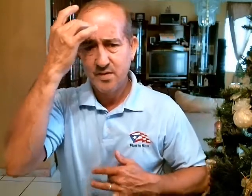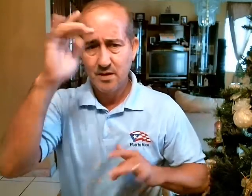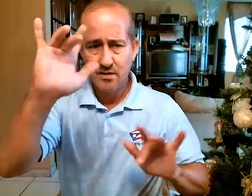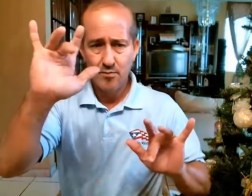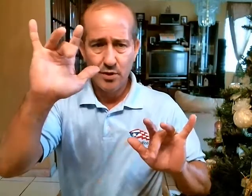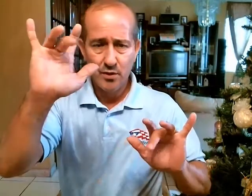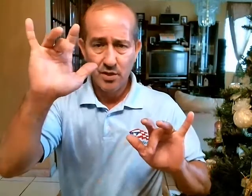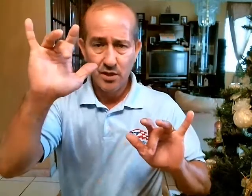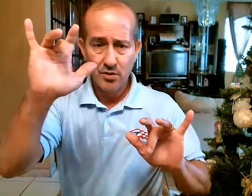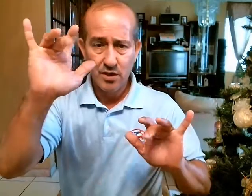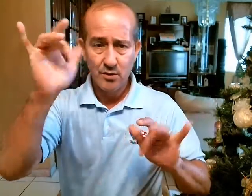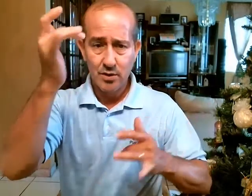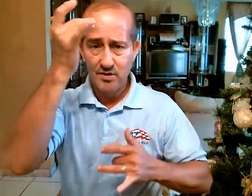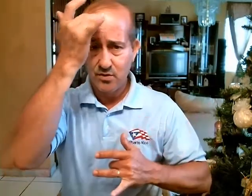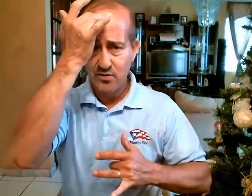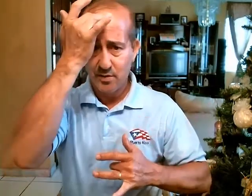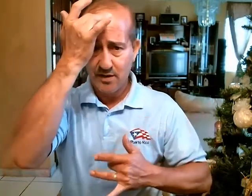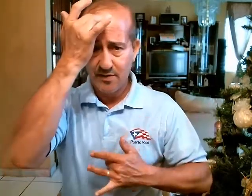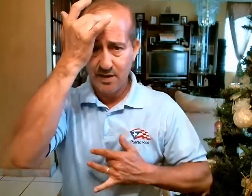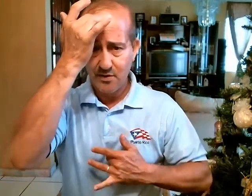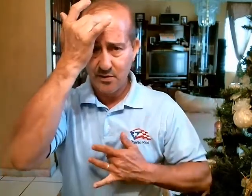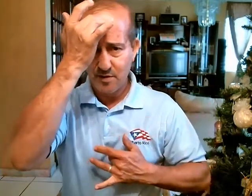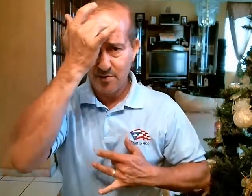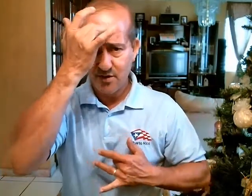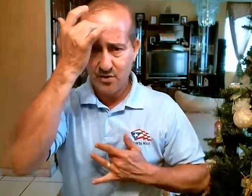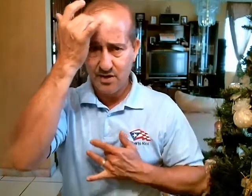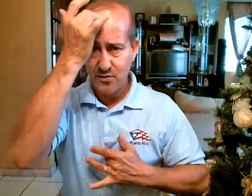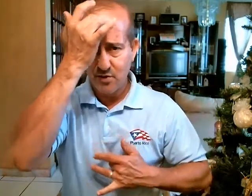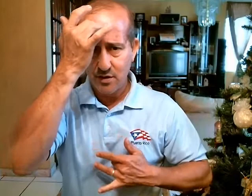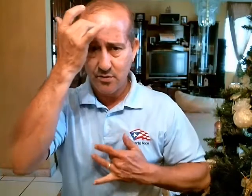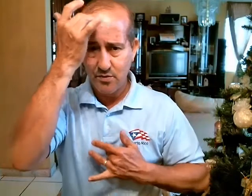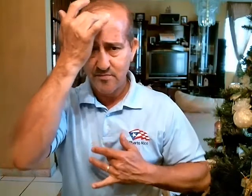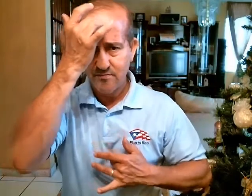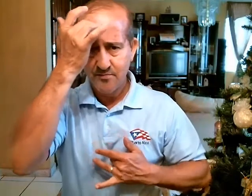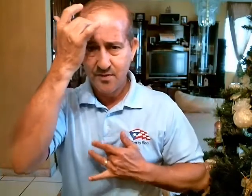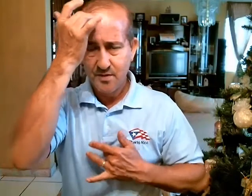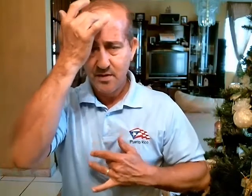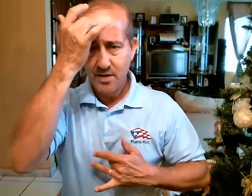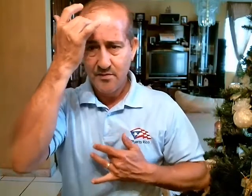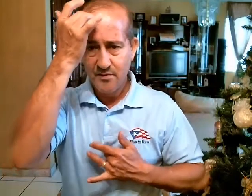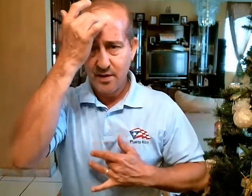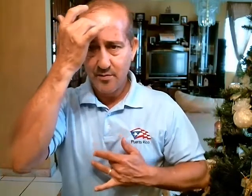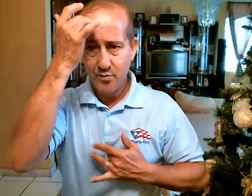Sequeño Con los deditos del corazón sobre la frente y sobre el pecho y hace un círculo Enfermo